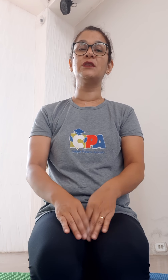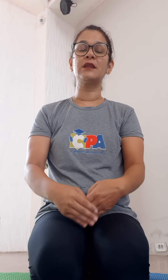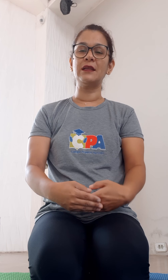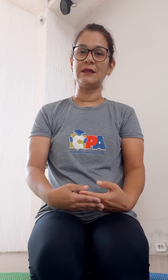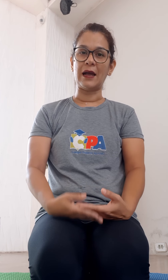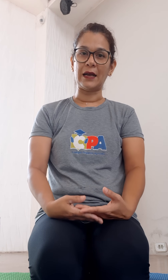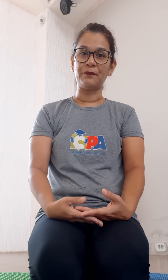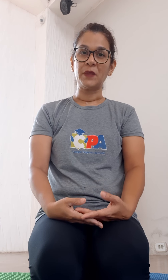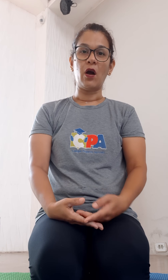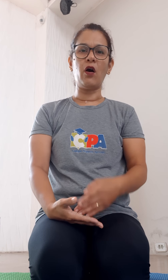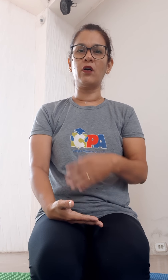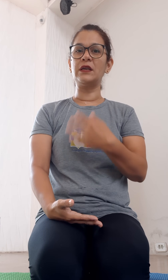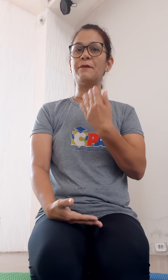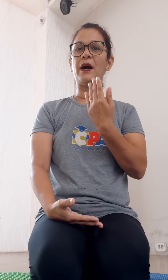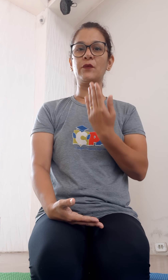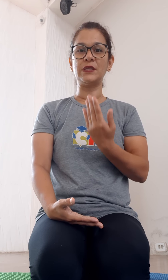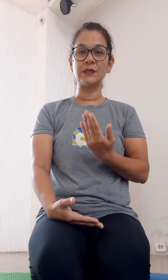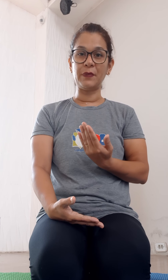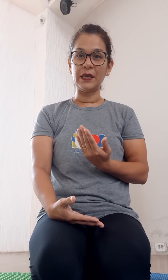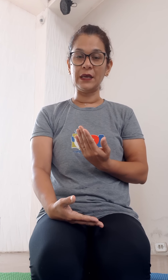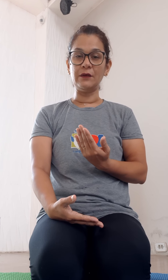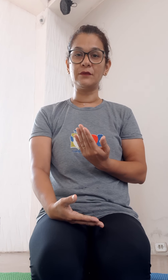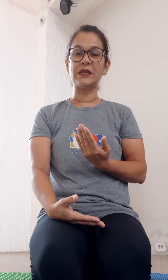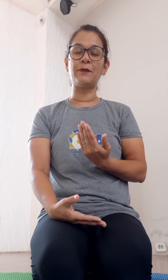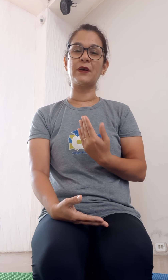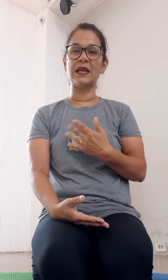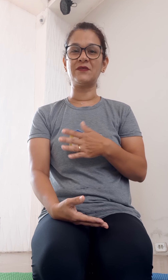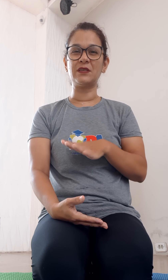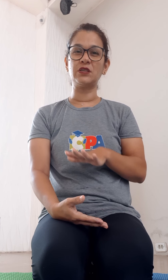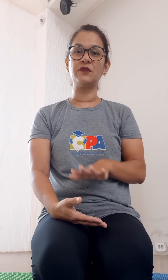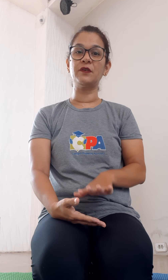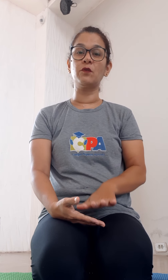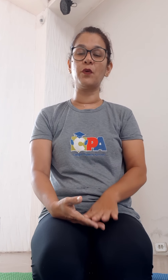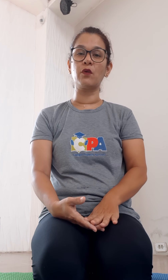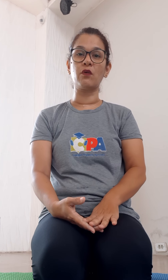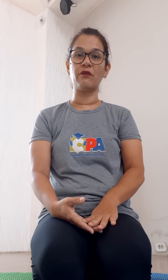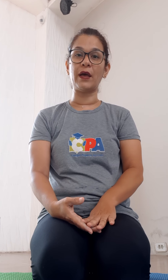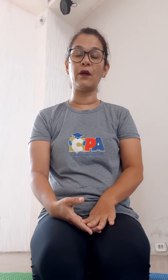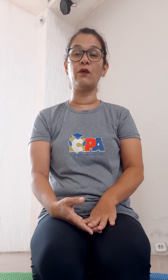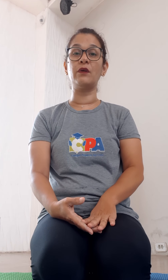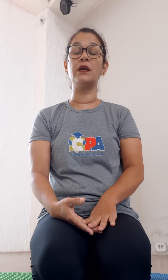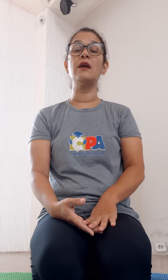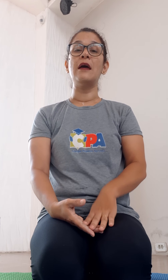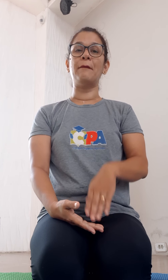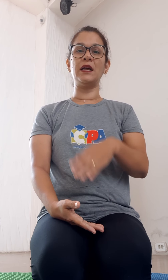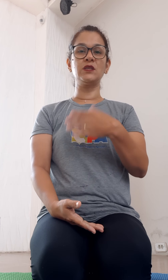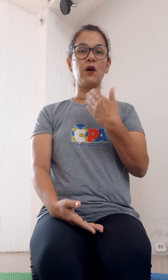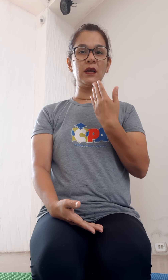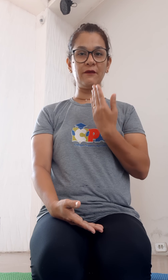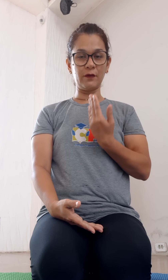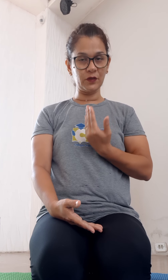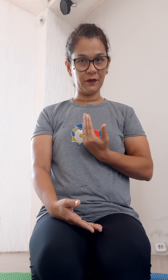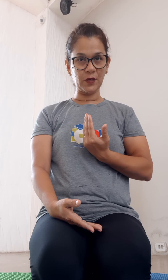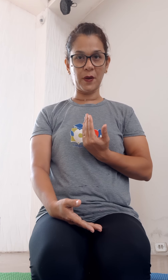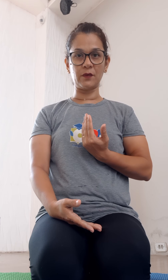treinar. Olhem para o espelho, né? Porque às vezes a gente fica um pouco com vergonha, mas olhem de frente para o